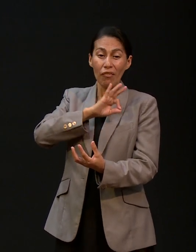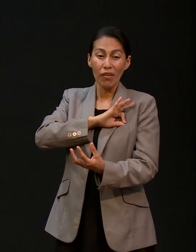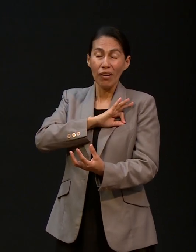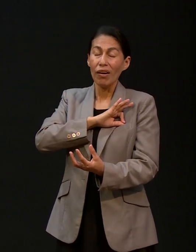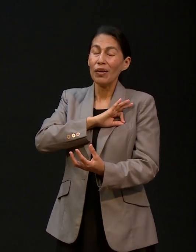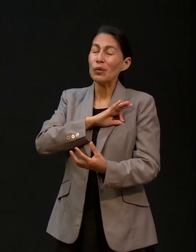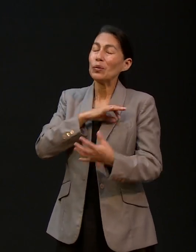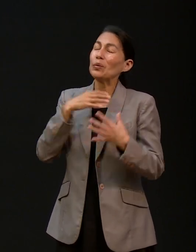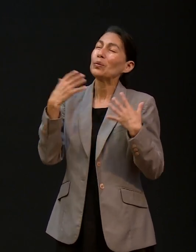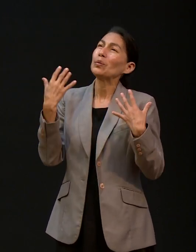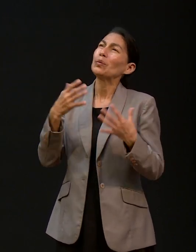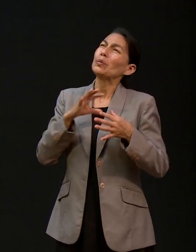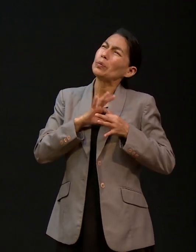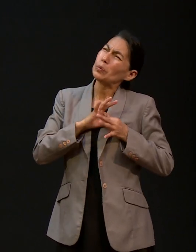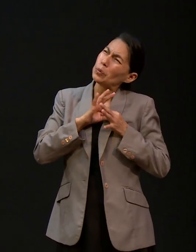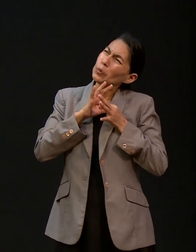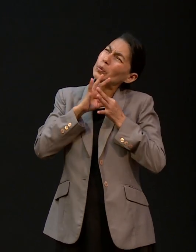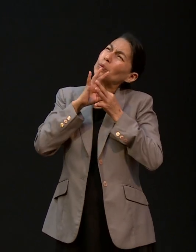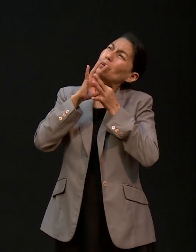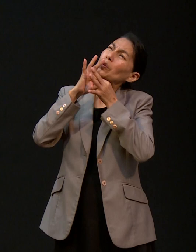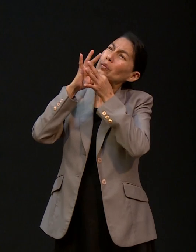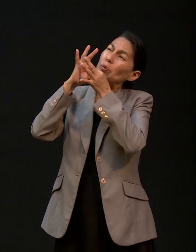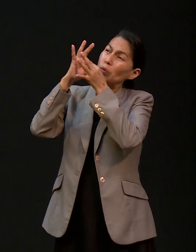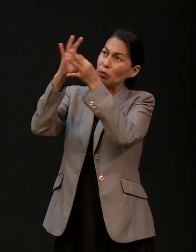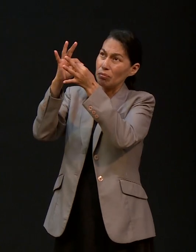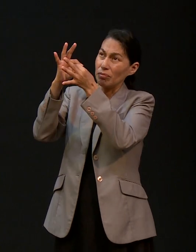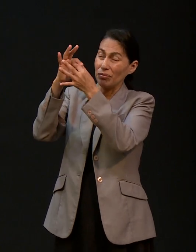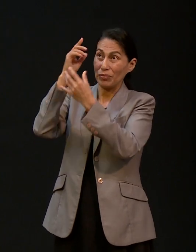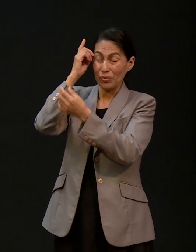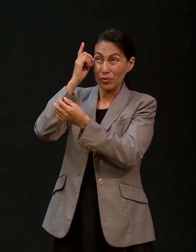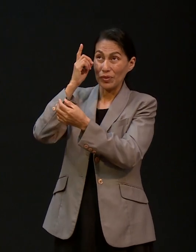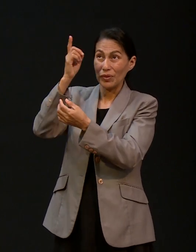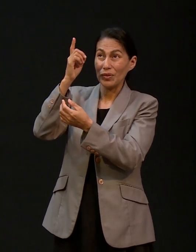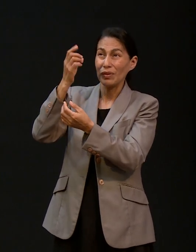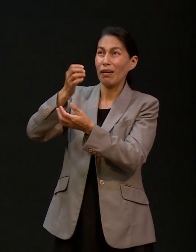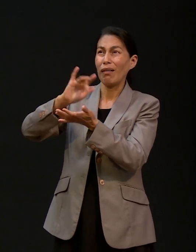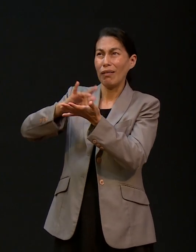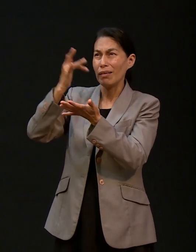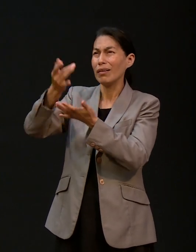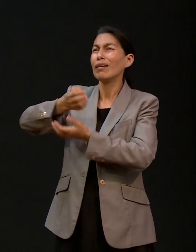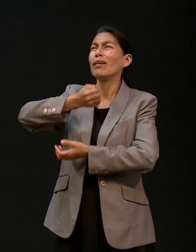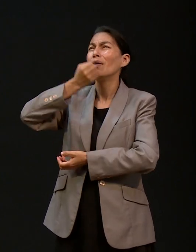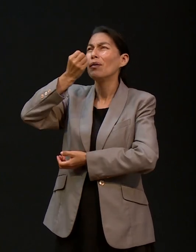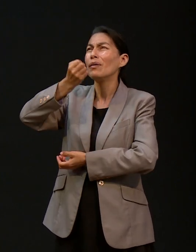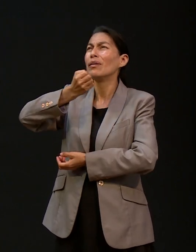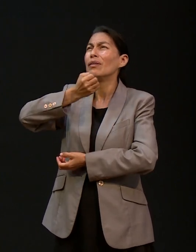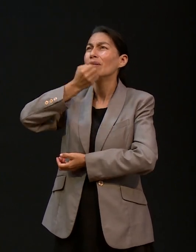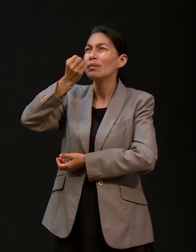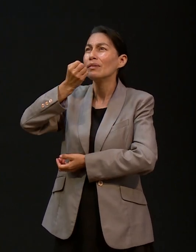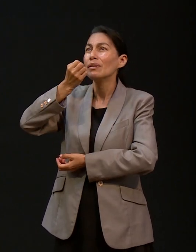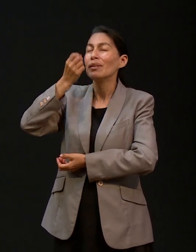fe y crecer esa relación personal con Dios a través de la oración